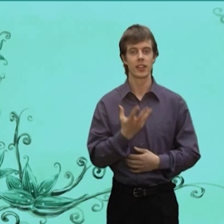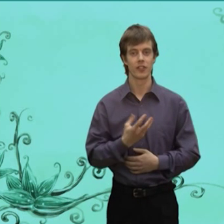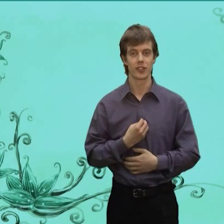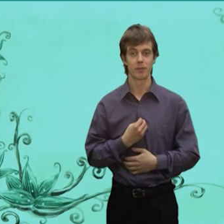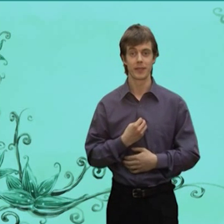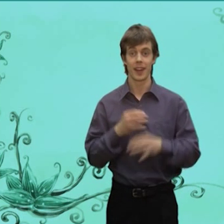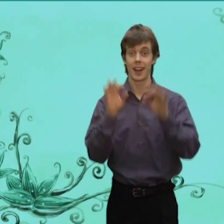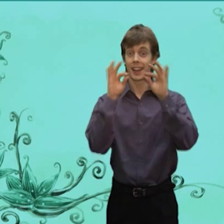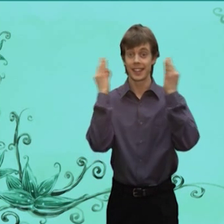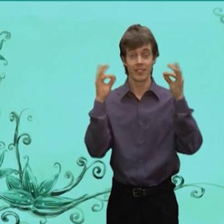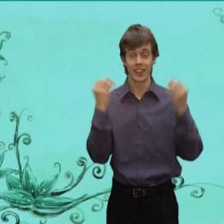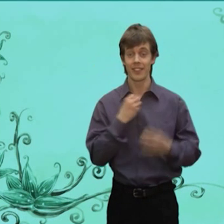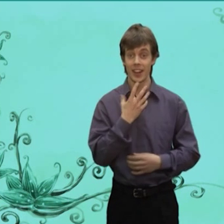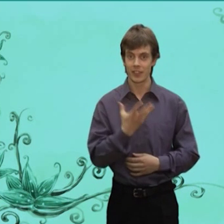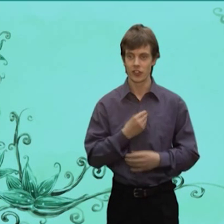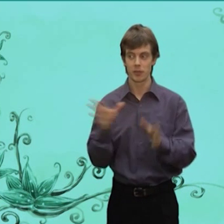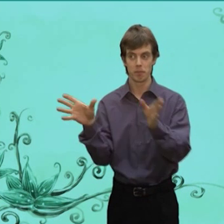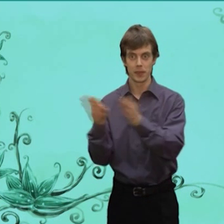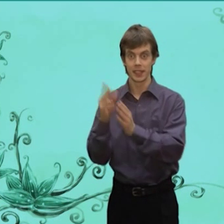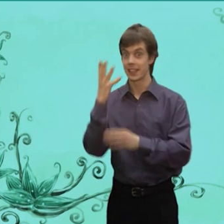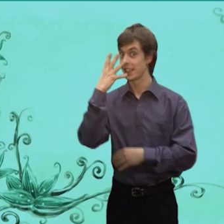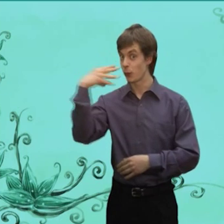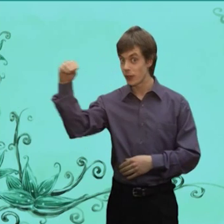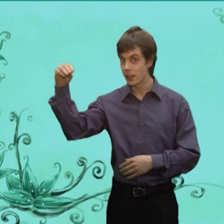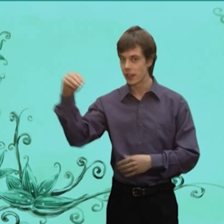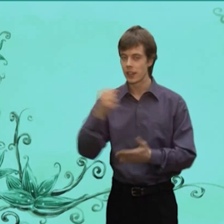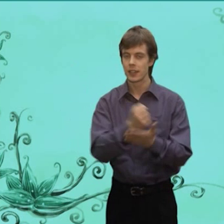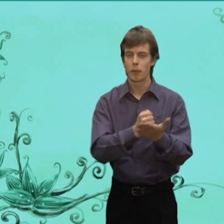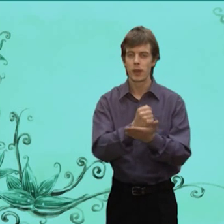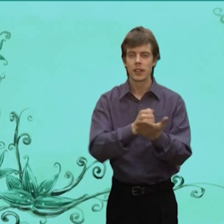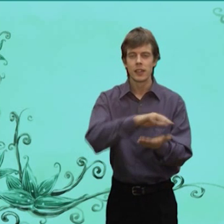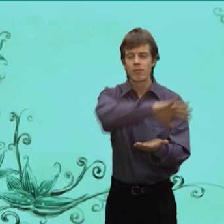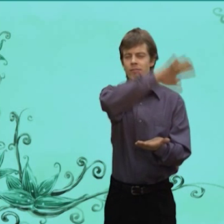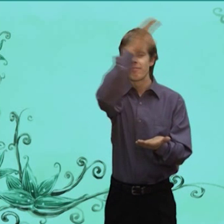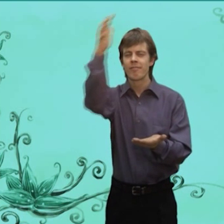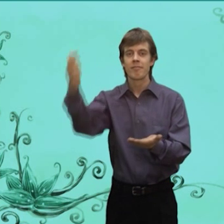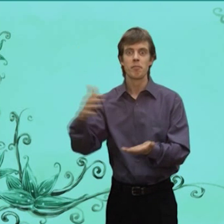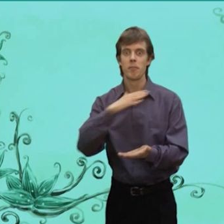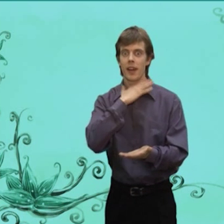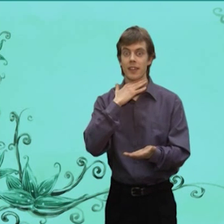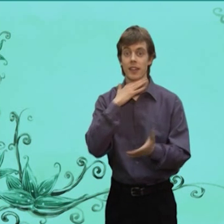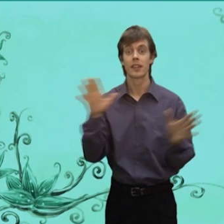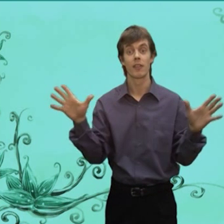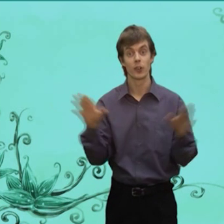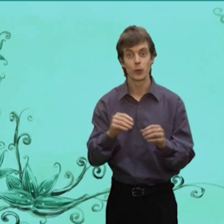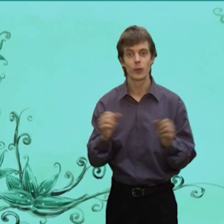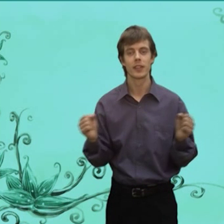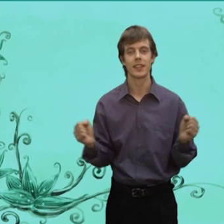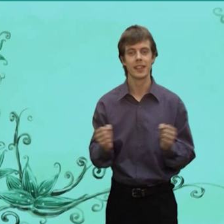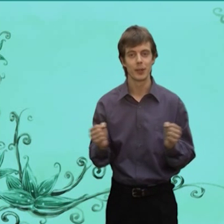Боятся А кот С лисой Запаслись Мясом На всю Зиму